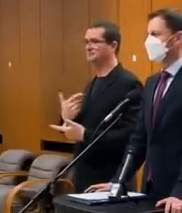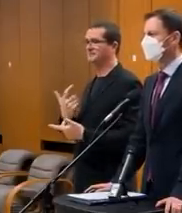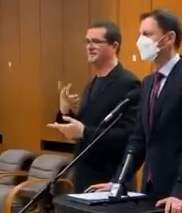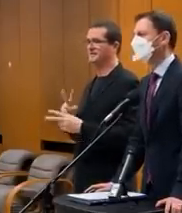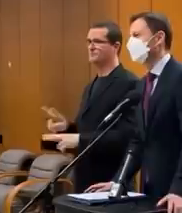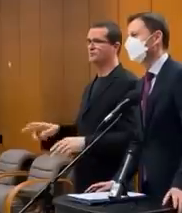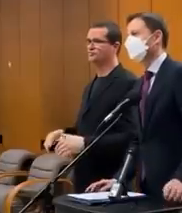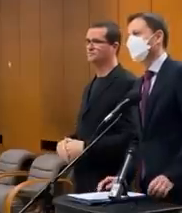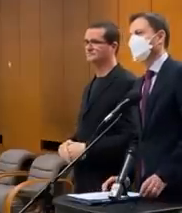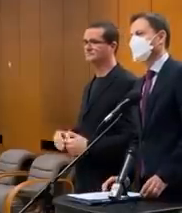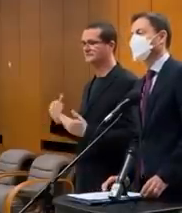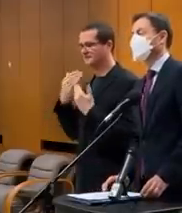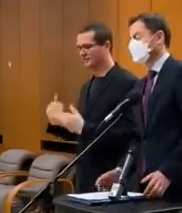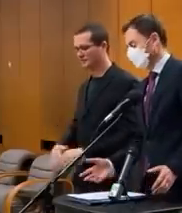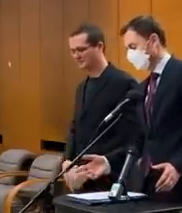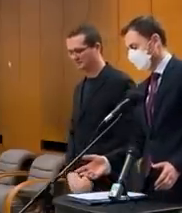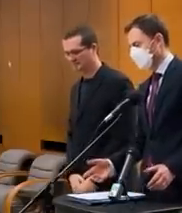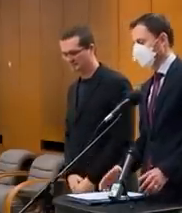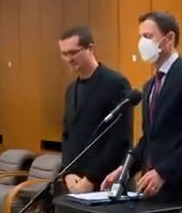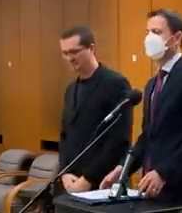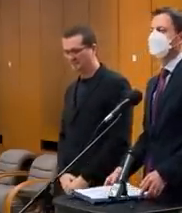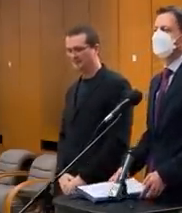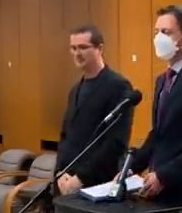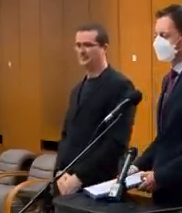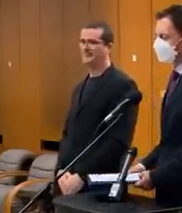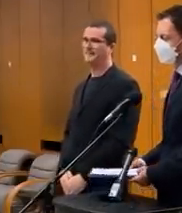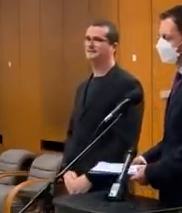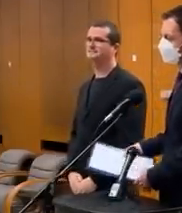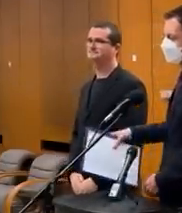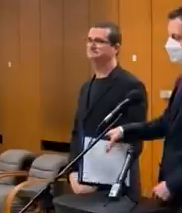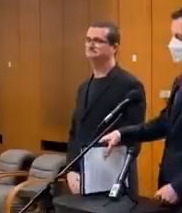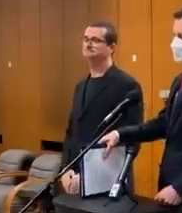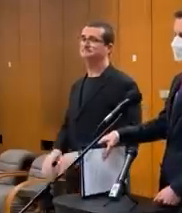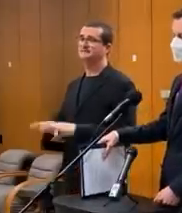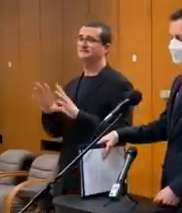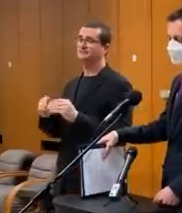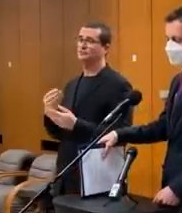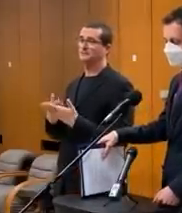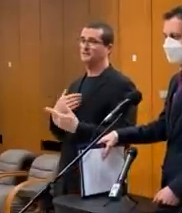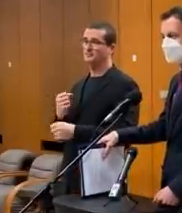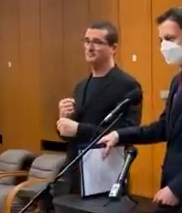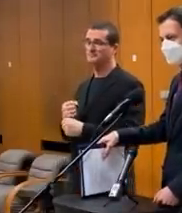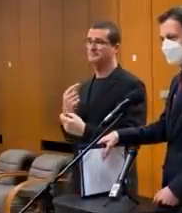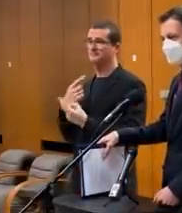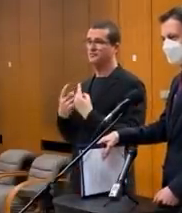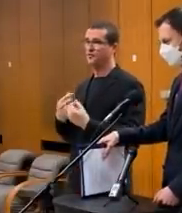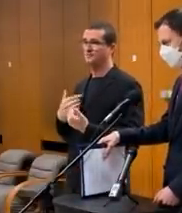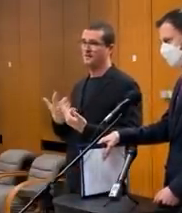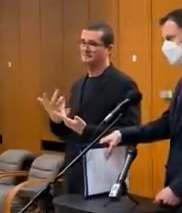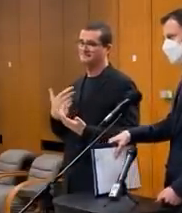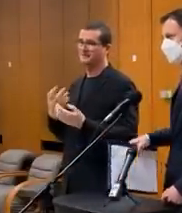alternativa. Ďakujem pekne. Ďakujem Pracujeme na tom všetko, preto urobíme. Tá dohoda je dôležitá a držte nám palce.